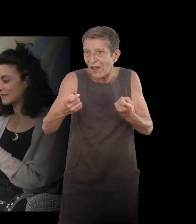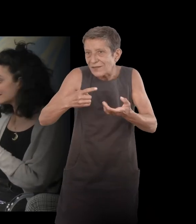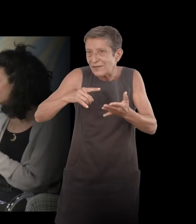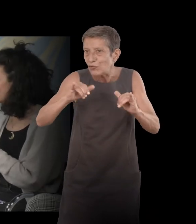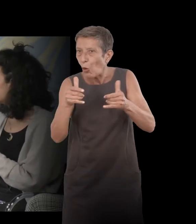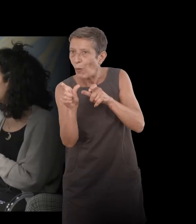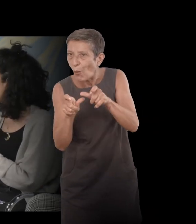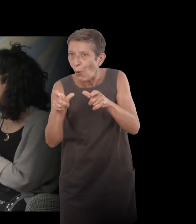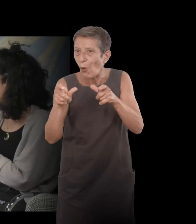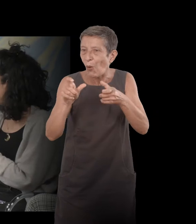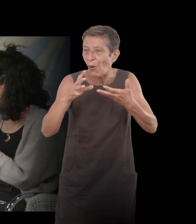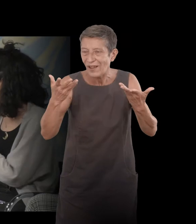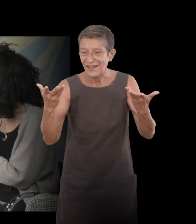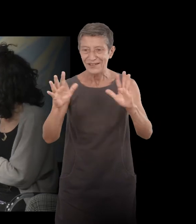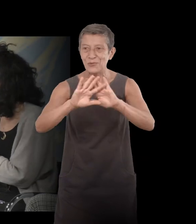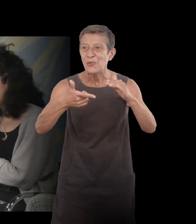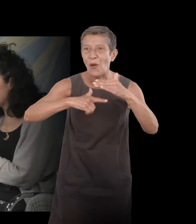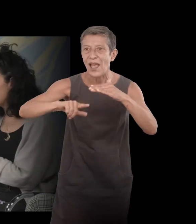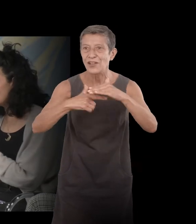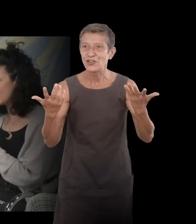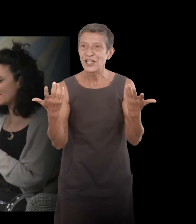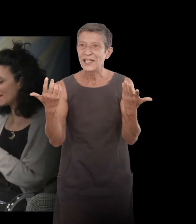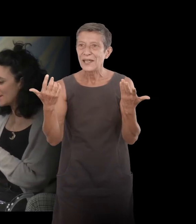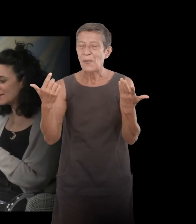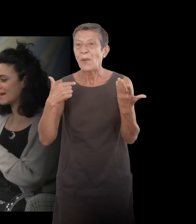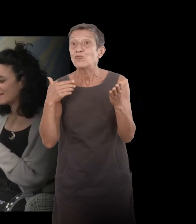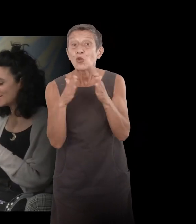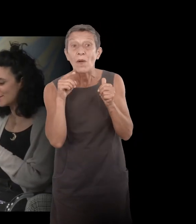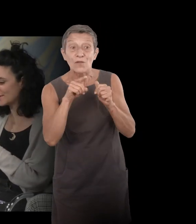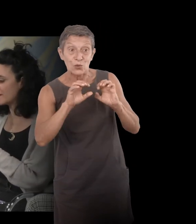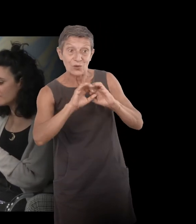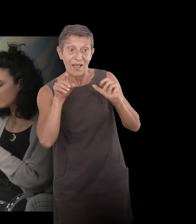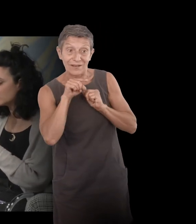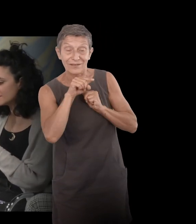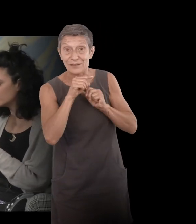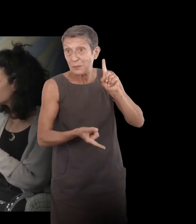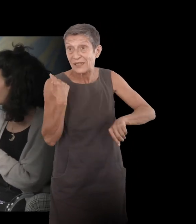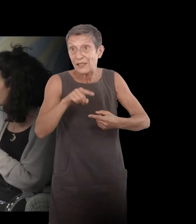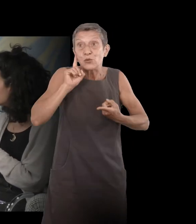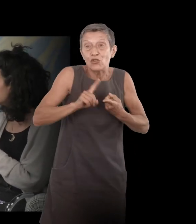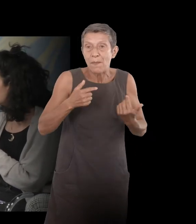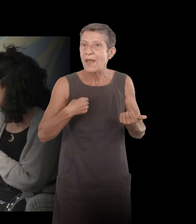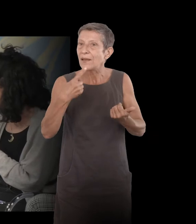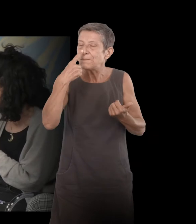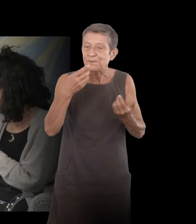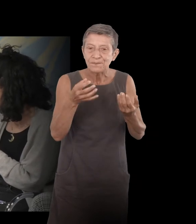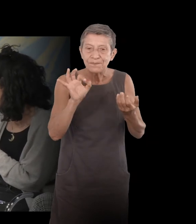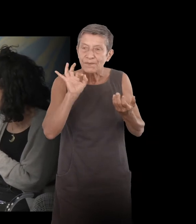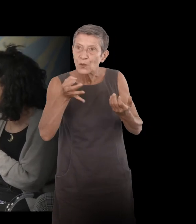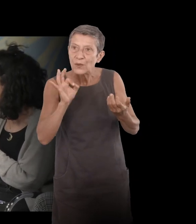m'adresse un petit peu à vous en tant que spécialiste du sujet, mais il y a une forme aussi de romantisme mélancolique, parfois autour